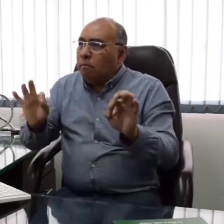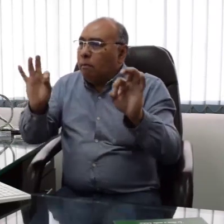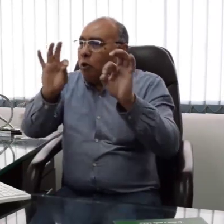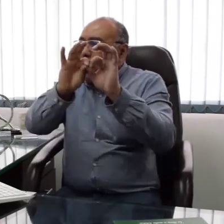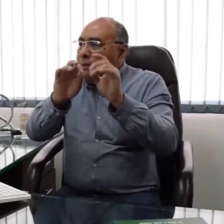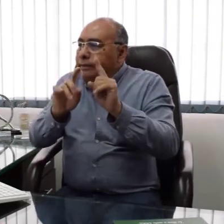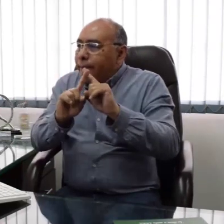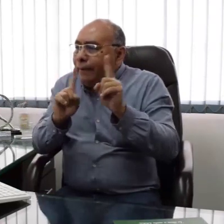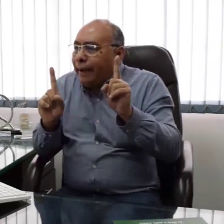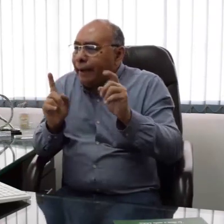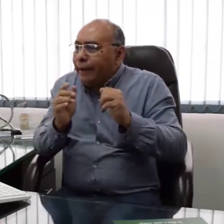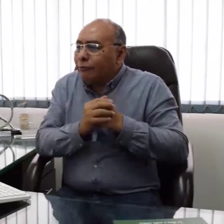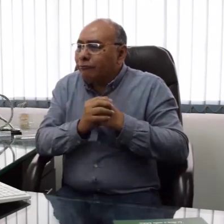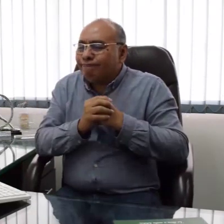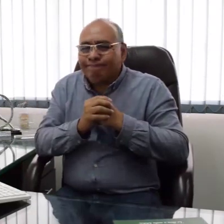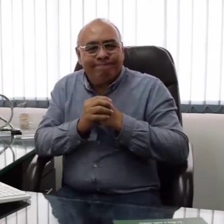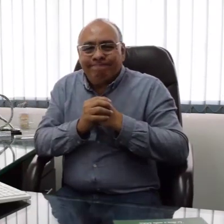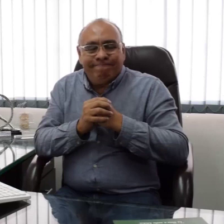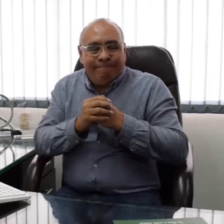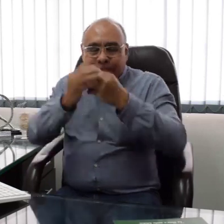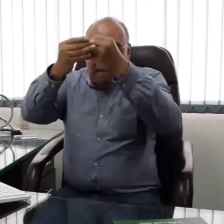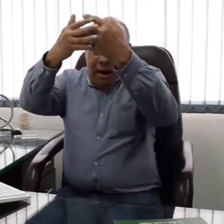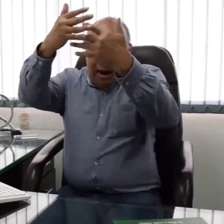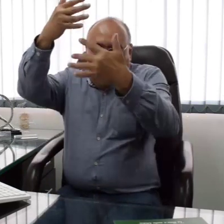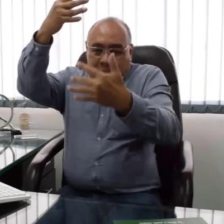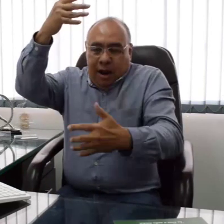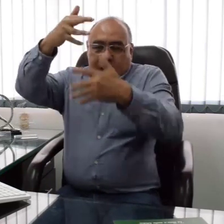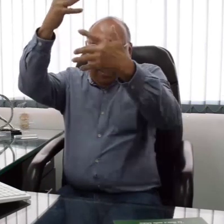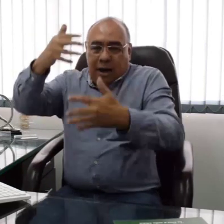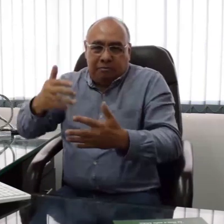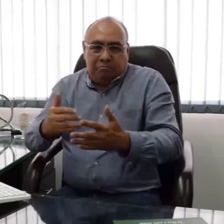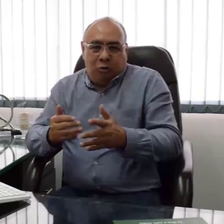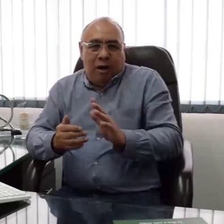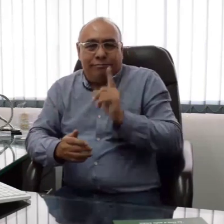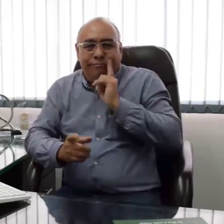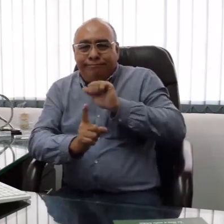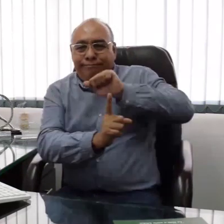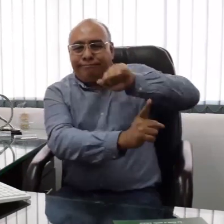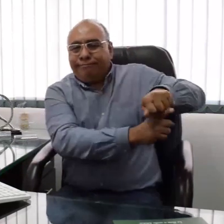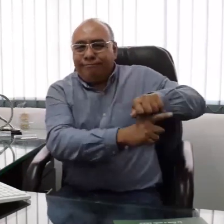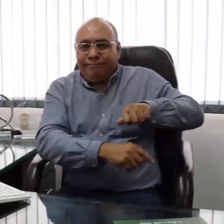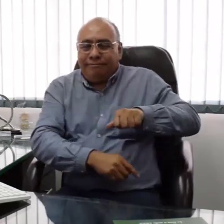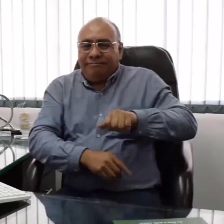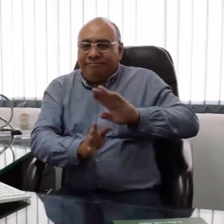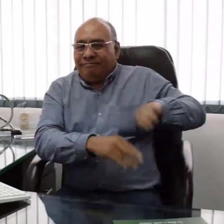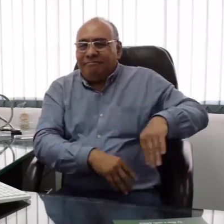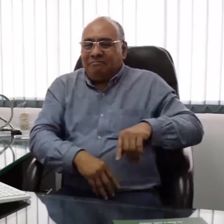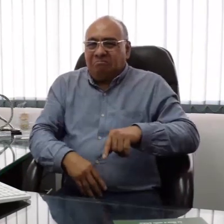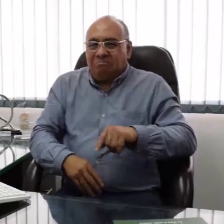oyentes? Un tema tan importante está siendo debatido en texto dejando de lado a la comunidad sorda